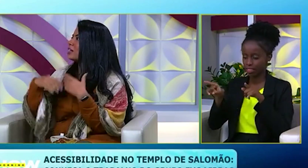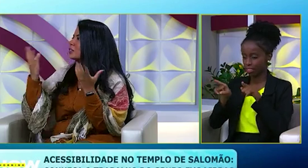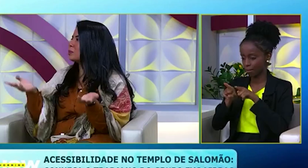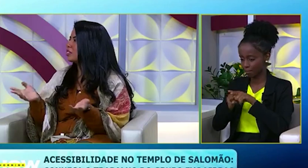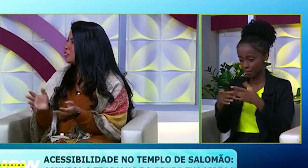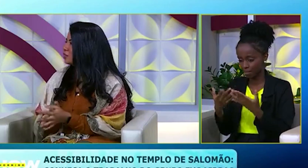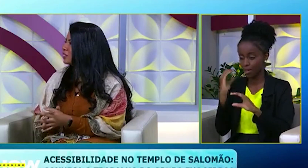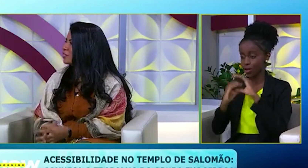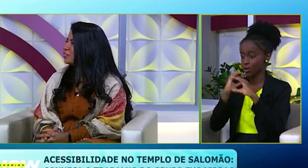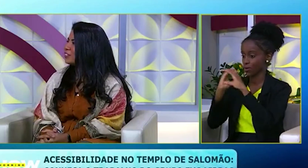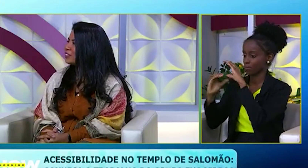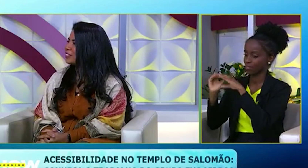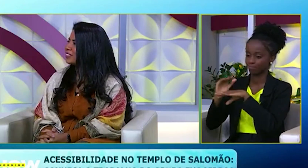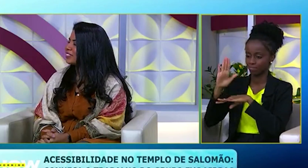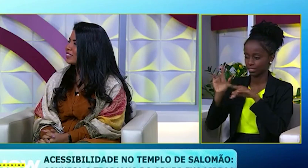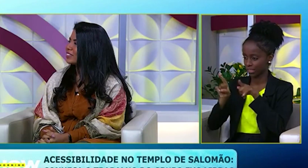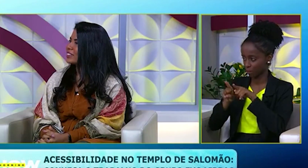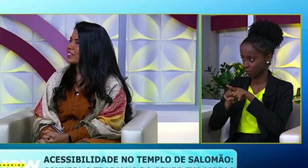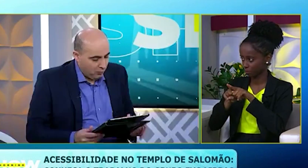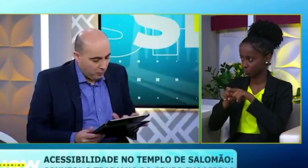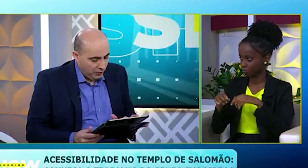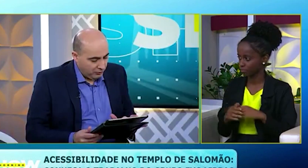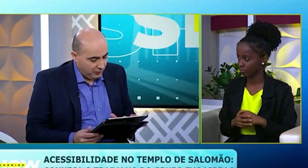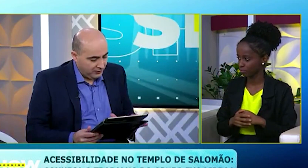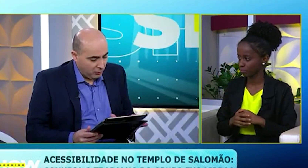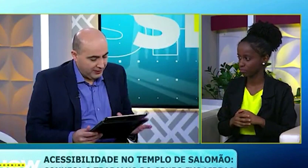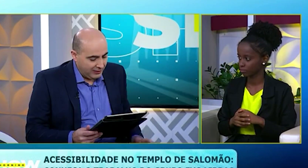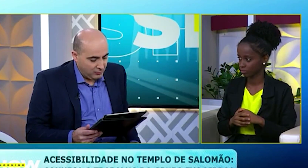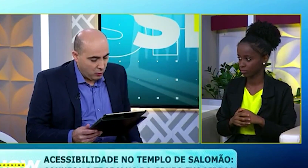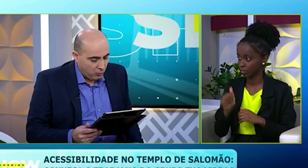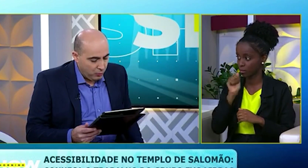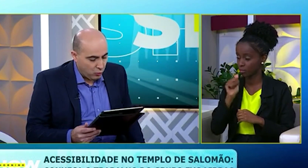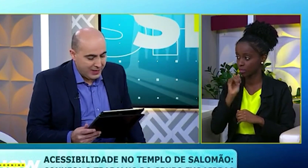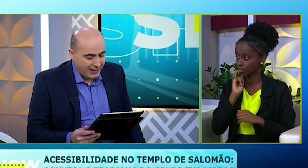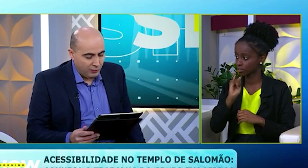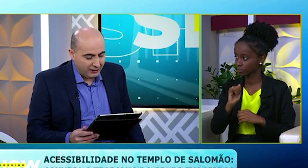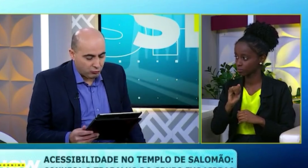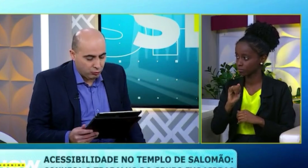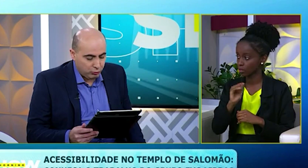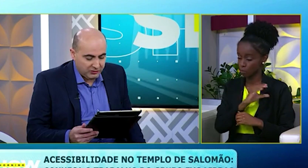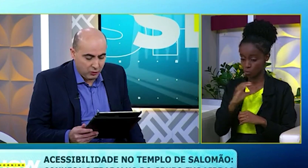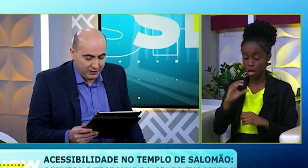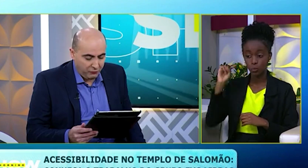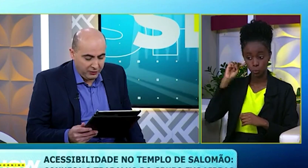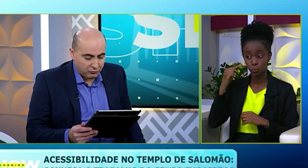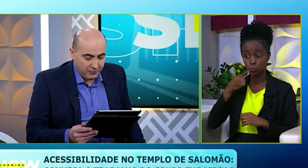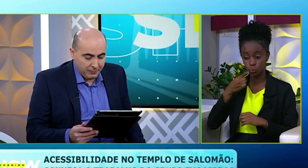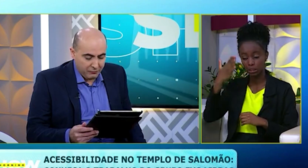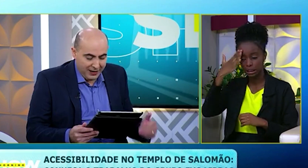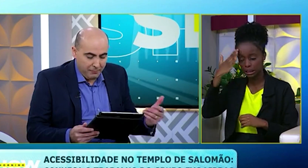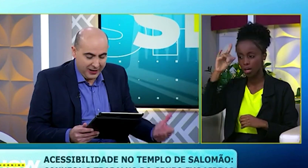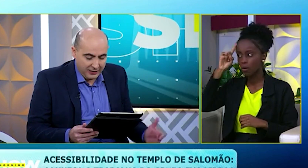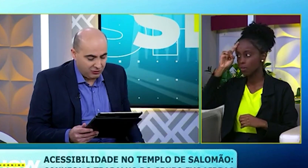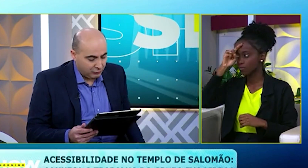ainda mais comunicativa com a gente. A Carla Ruboni, só ler esse comentário, diz, meu cunhado é surdo e sei como é difícil